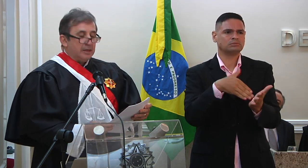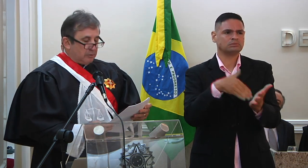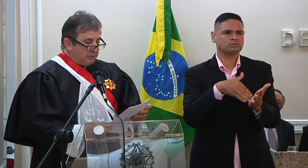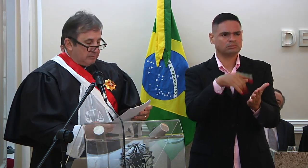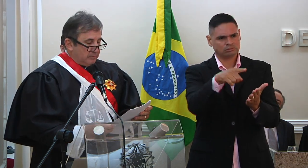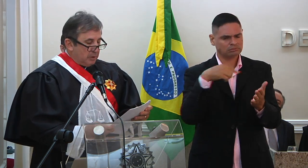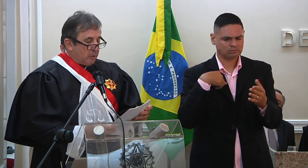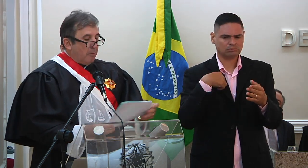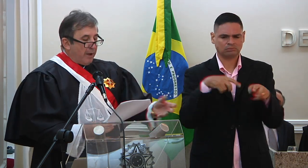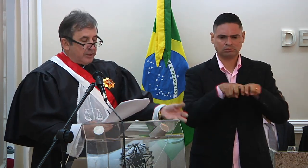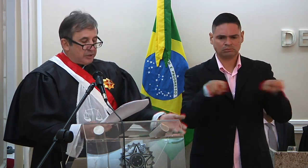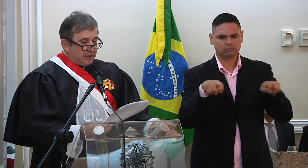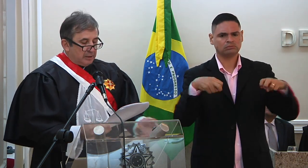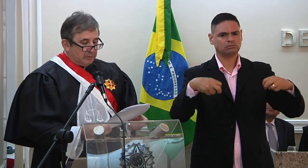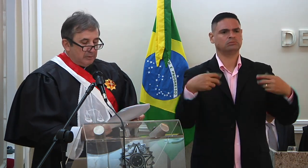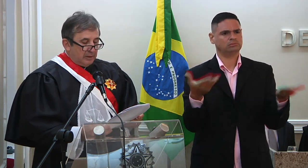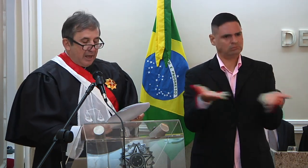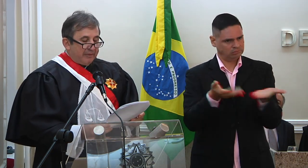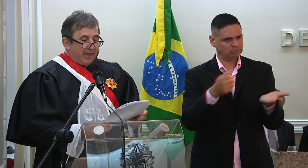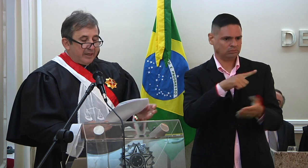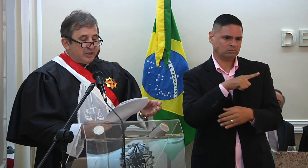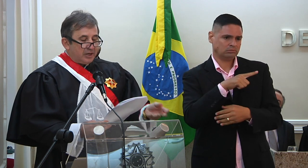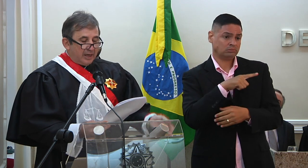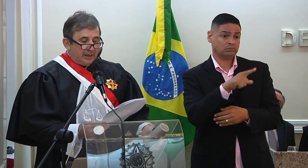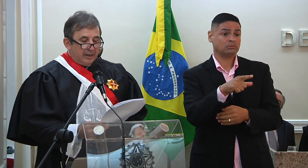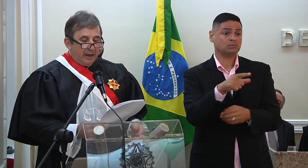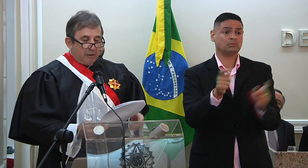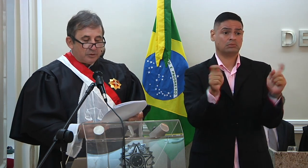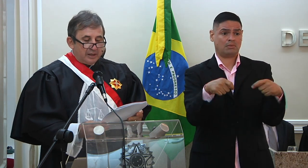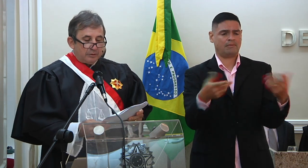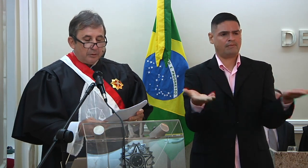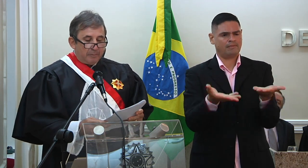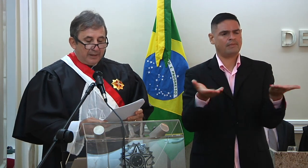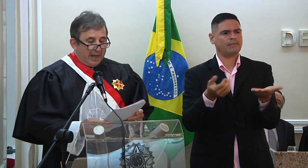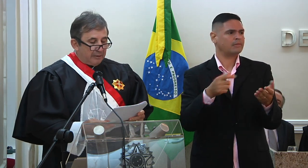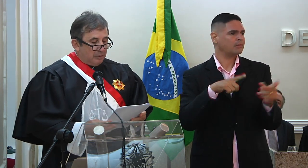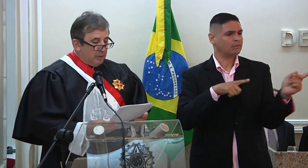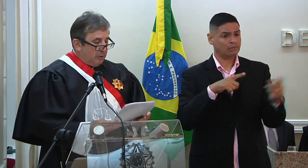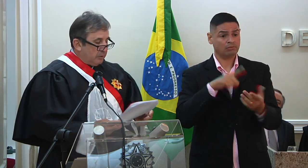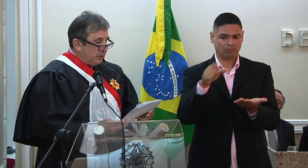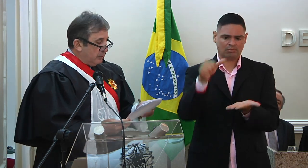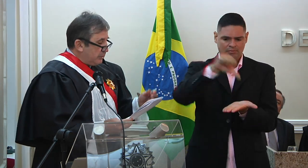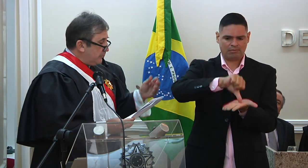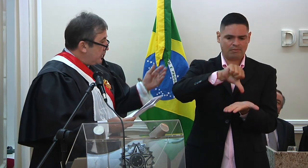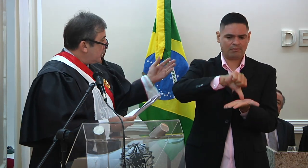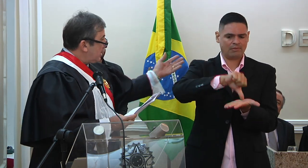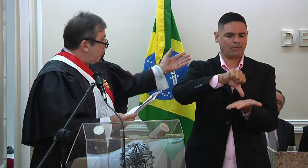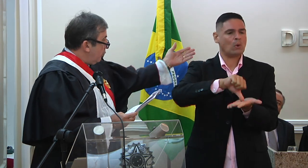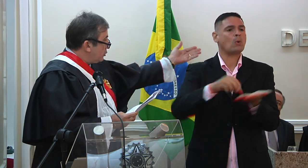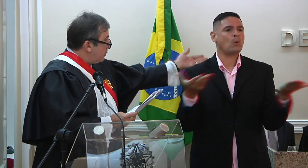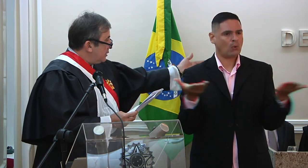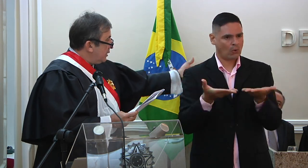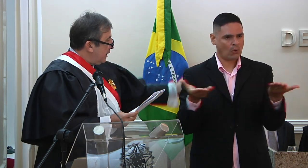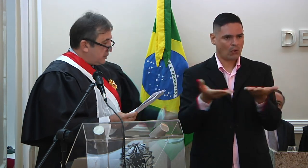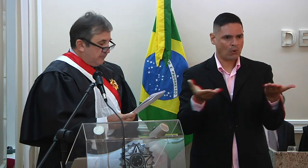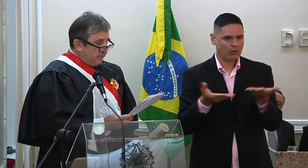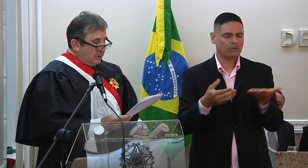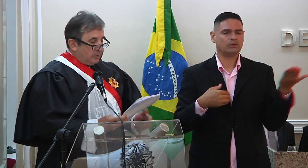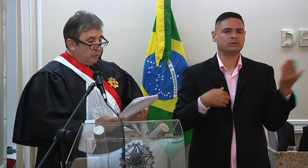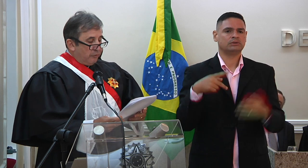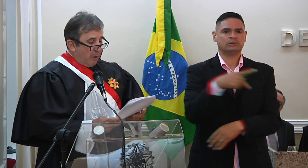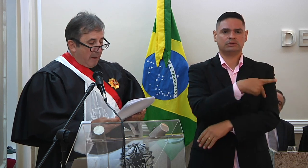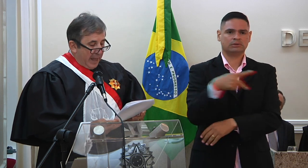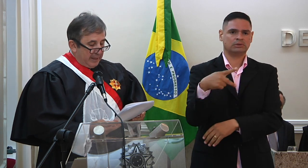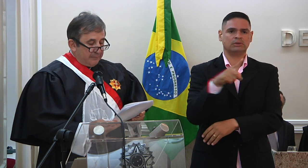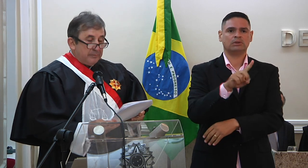nosso semicírculo, como é de estilo, até que chegue ao centro do plenário, onde hoje está o nosso presidente